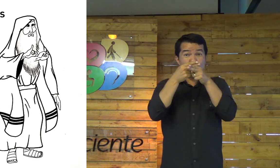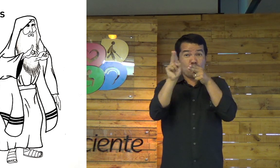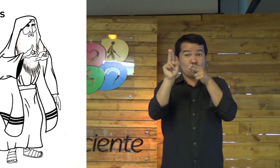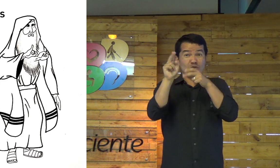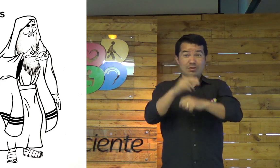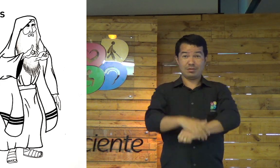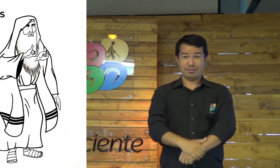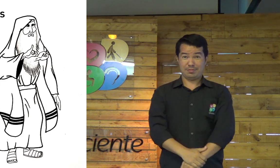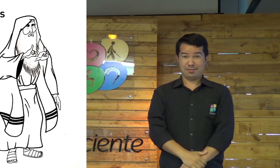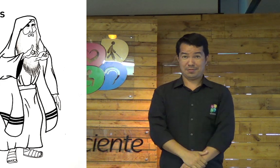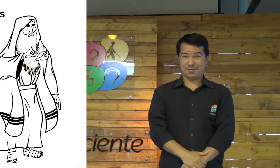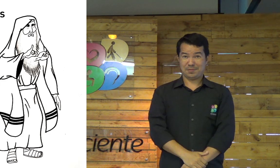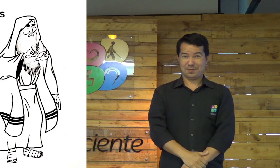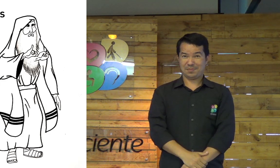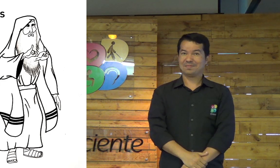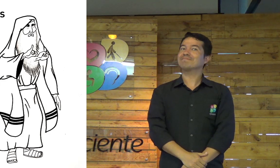Isaías, durante três anos,